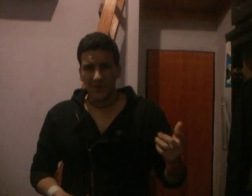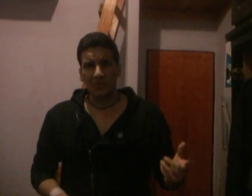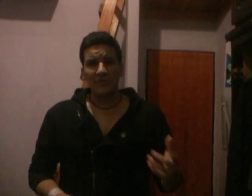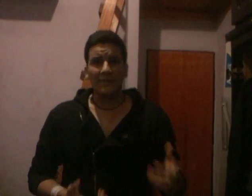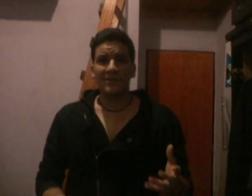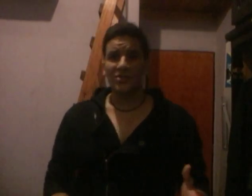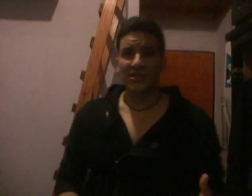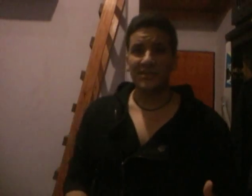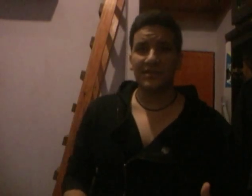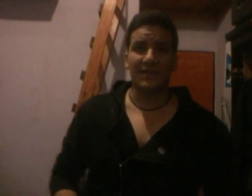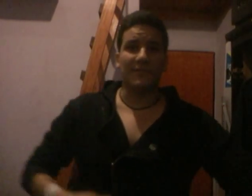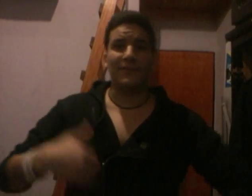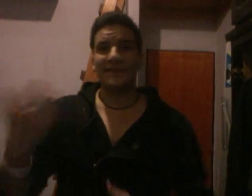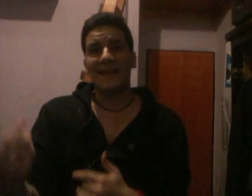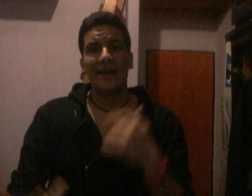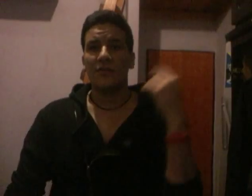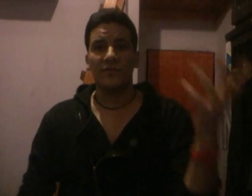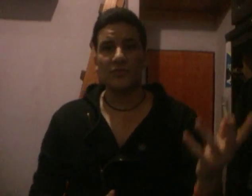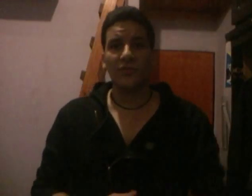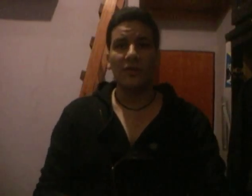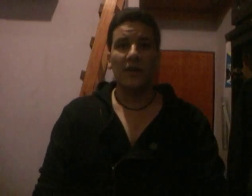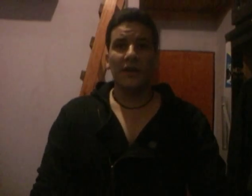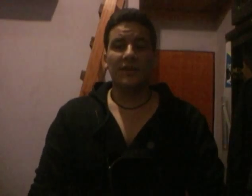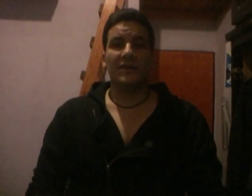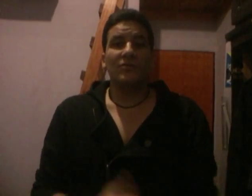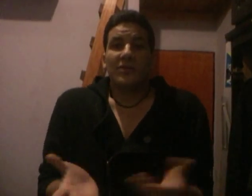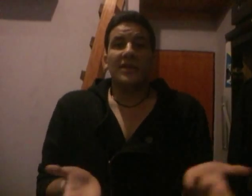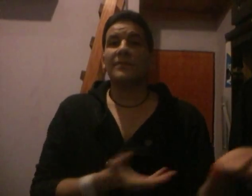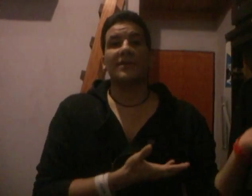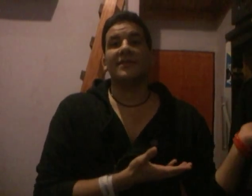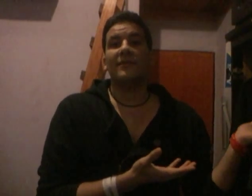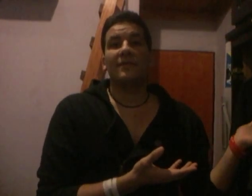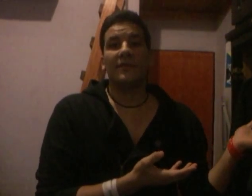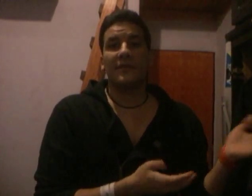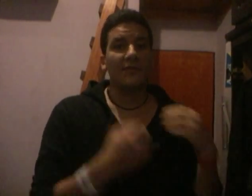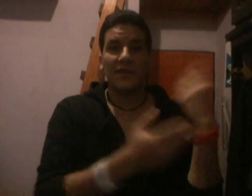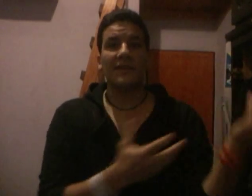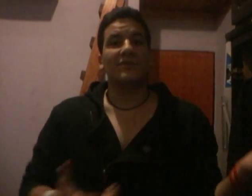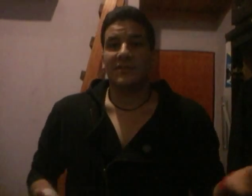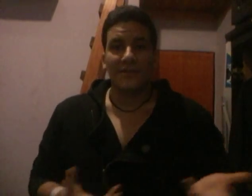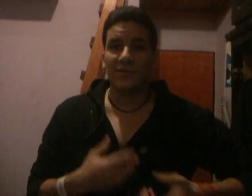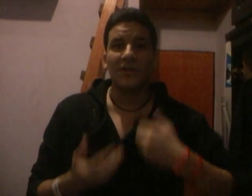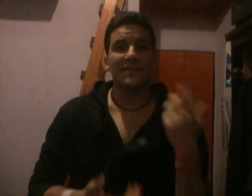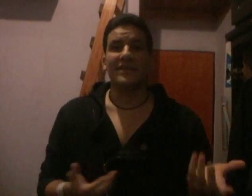como unas visiones del pasado, del futuro, y uno no entiende por qué tiene esas visiones, y no entiende qué son esas visiones y